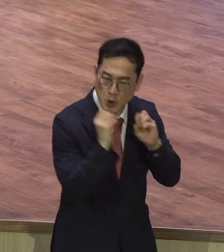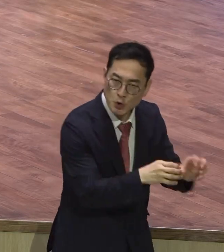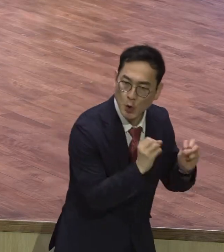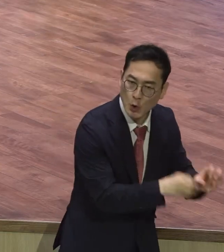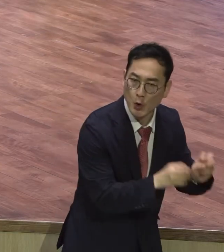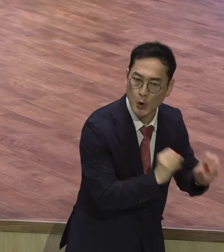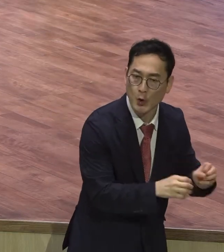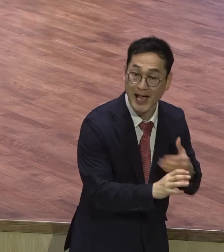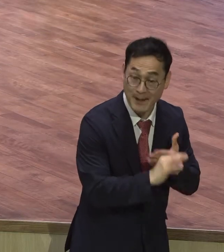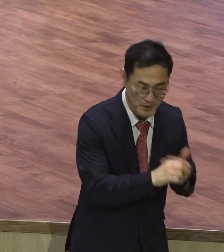거예요.